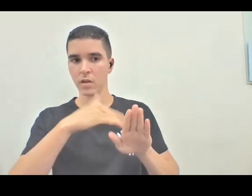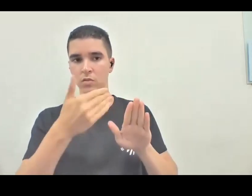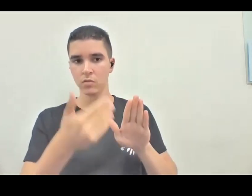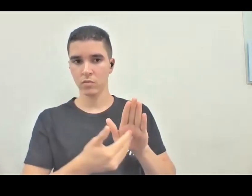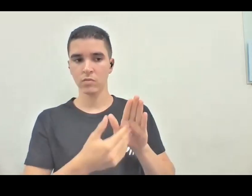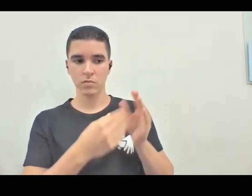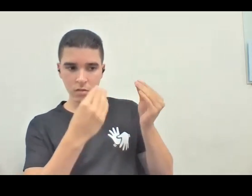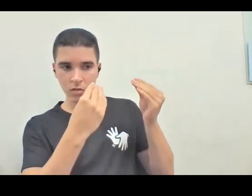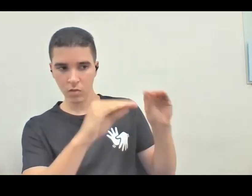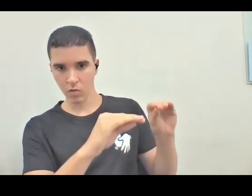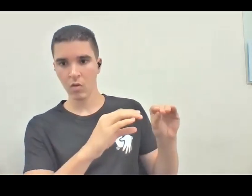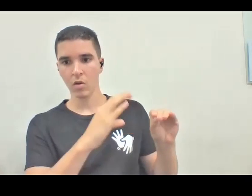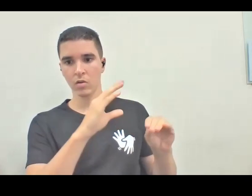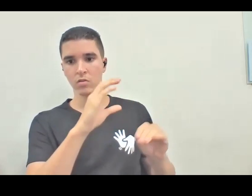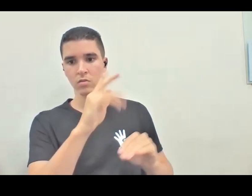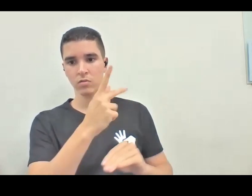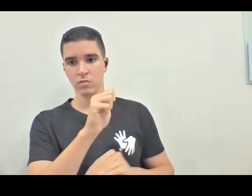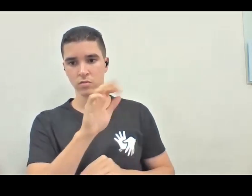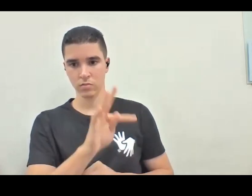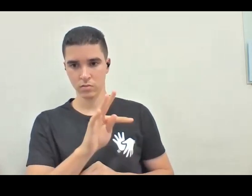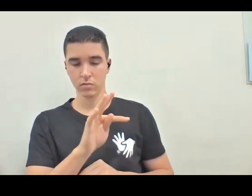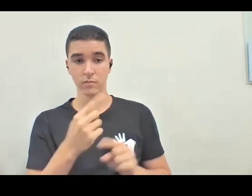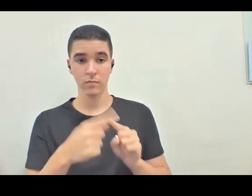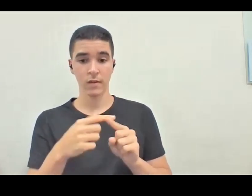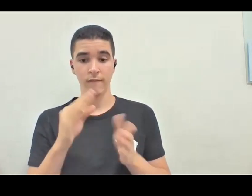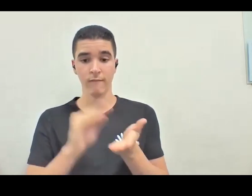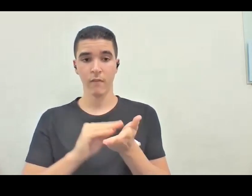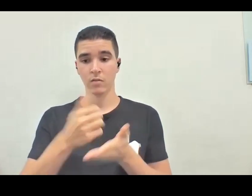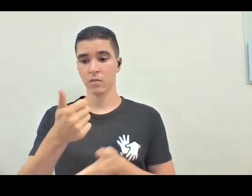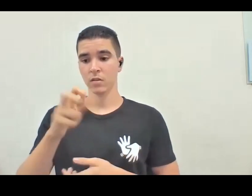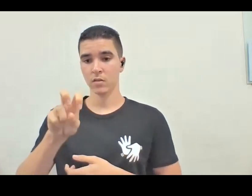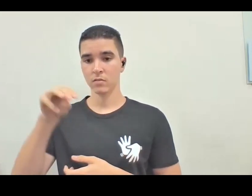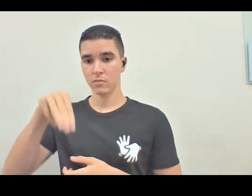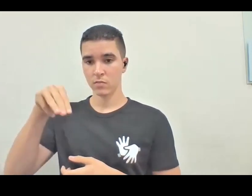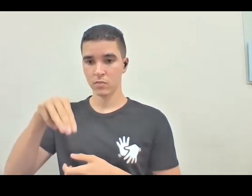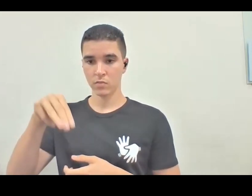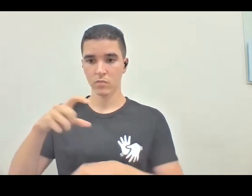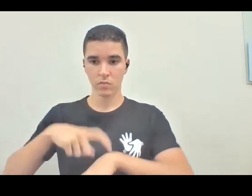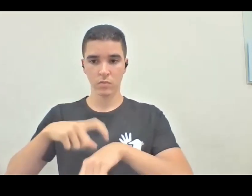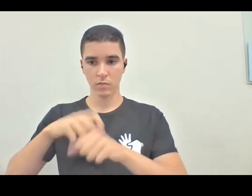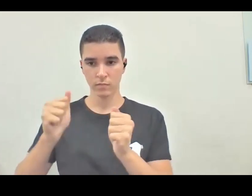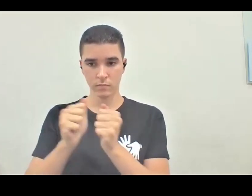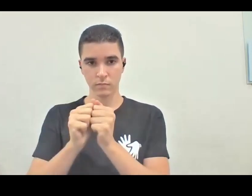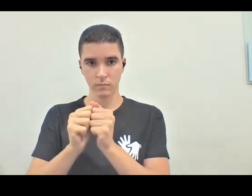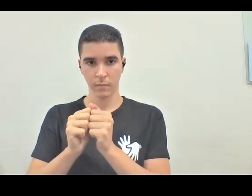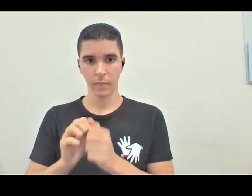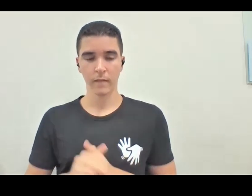últimas considerações, a gente está entrando nos últimos 15 minutos aqui do nosso tempo juntos e juntas, então, qualquer outra questão fiquem à